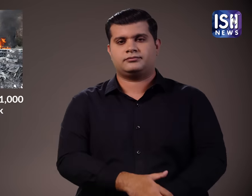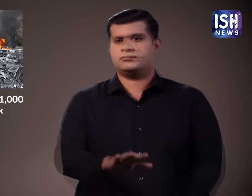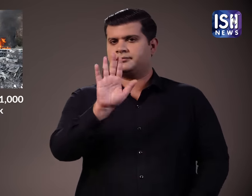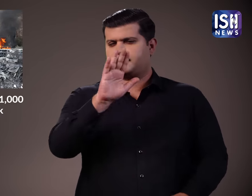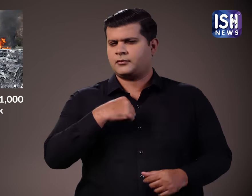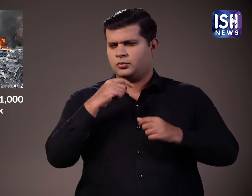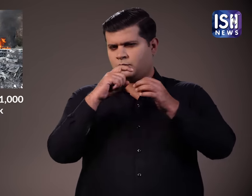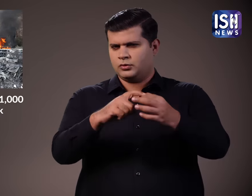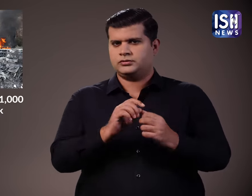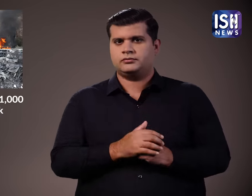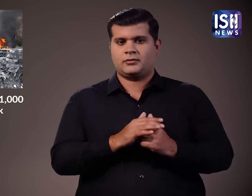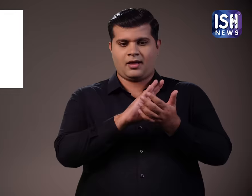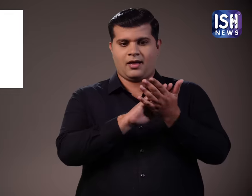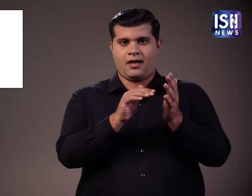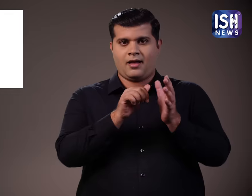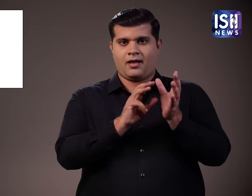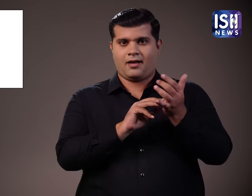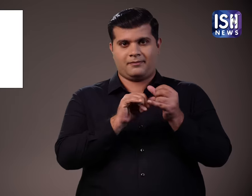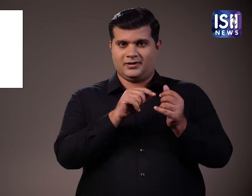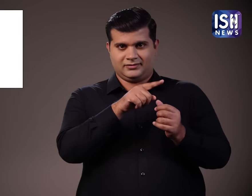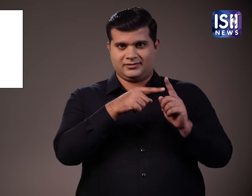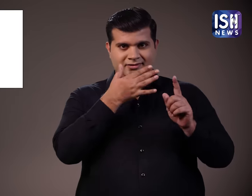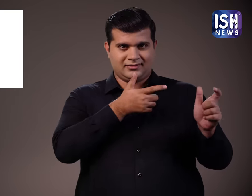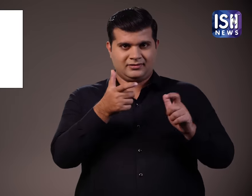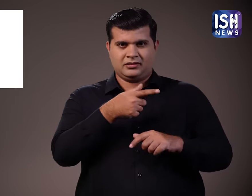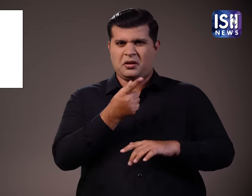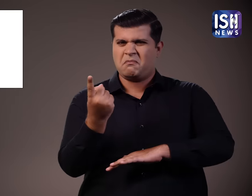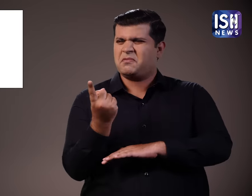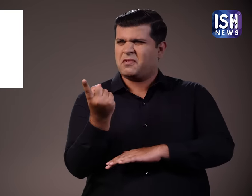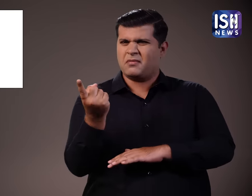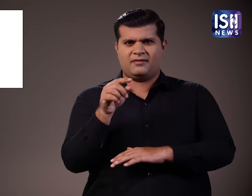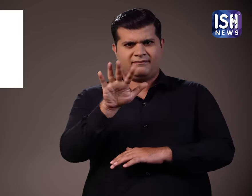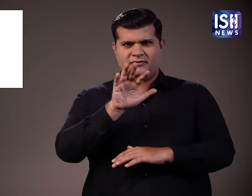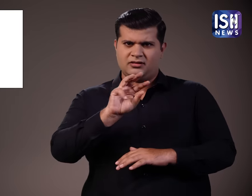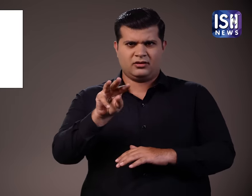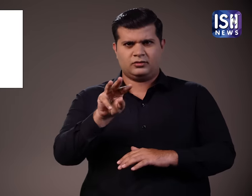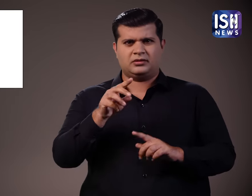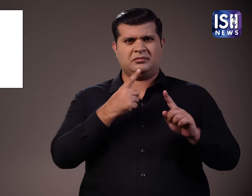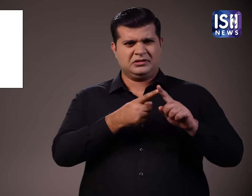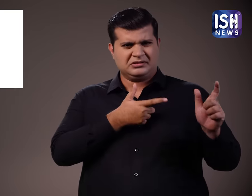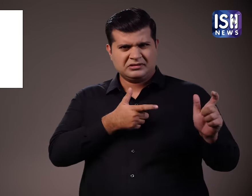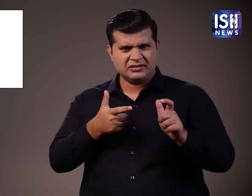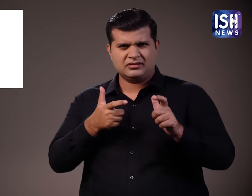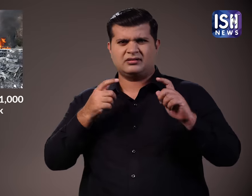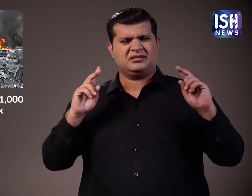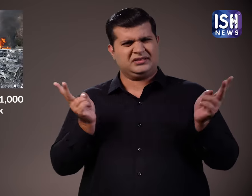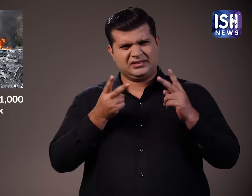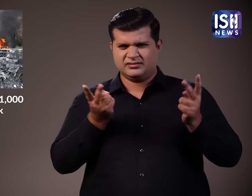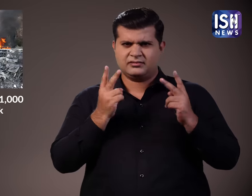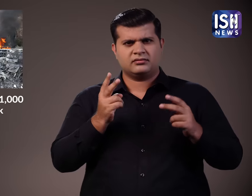अब सवाल यह है कि हमास समुख के पास इतने सारे हत्यार कैसे आते हैं। उनका समर्थन कौन